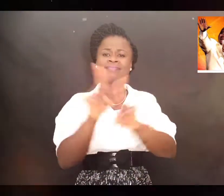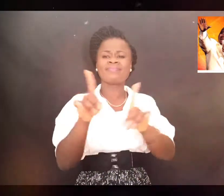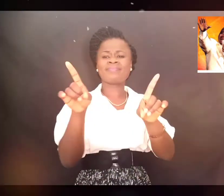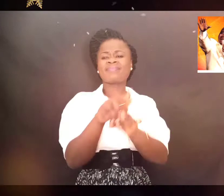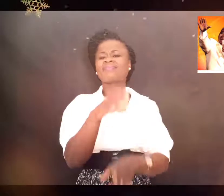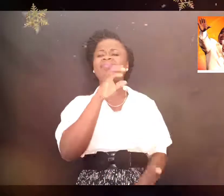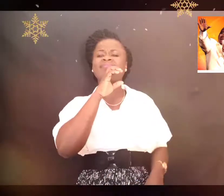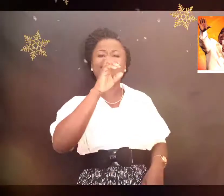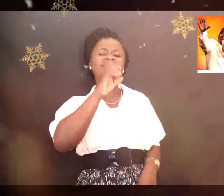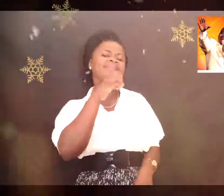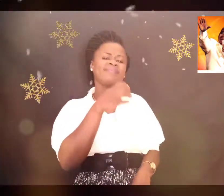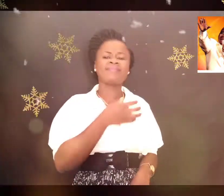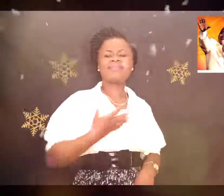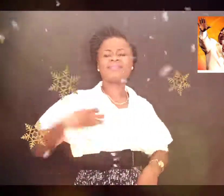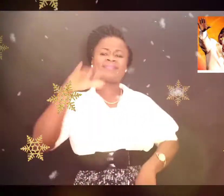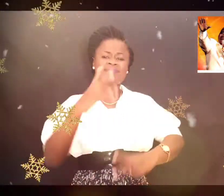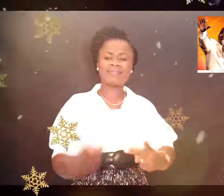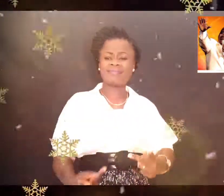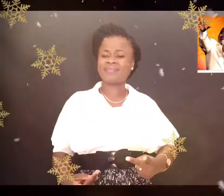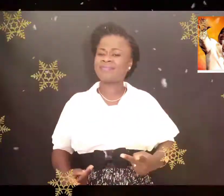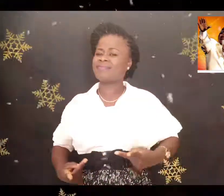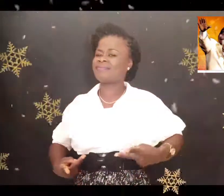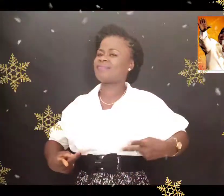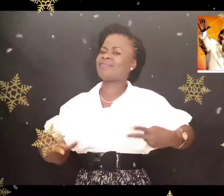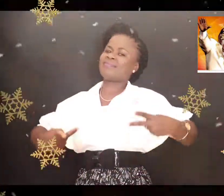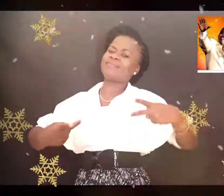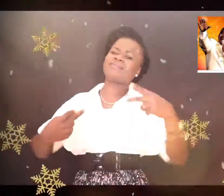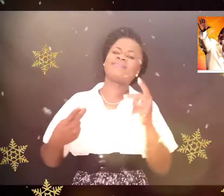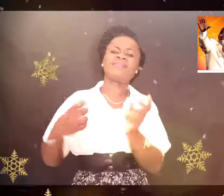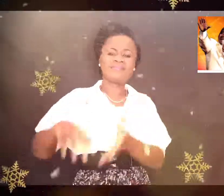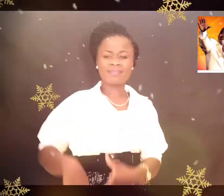torrent Et ta vie, Seigneur Elle coule comme un